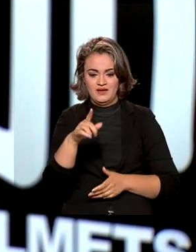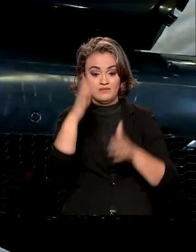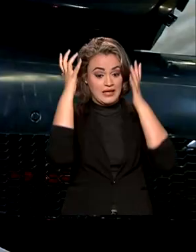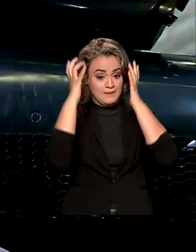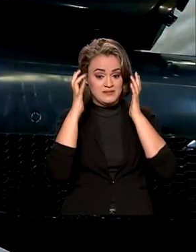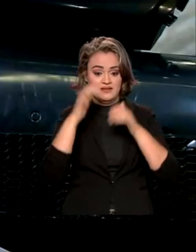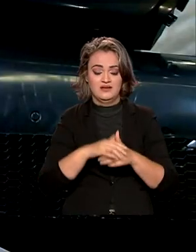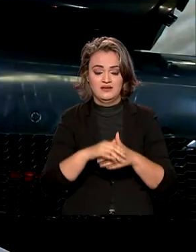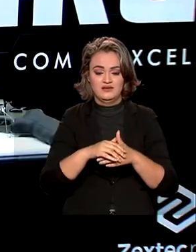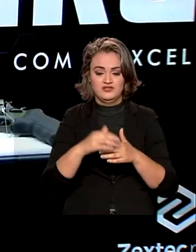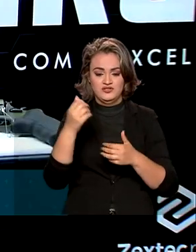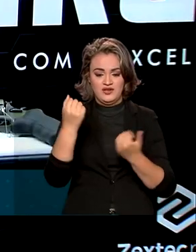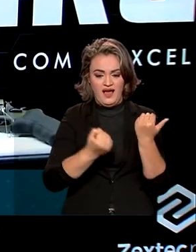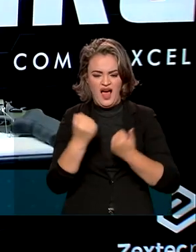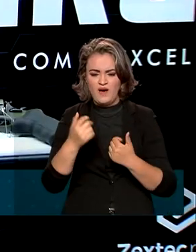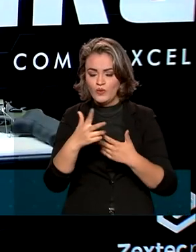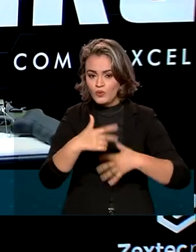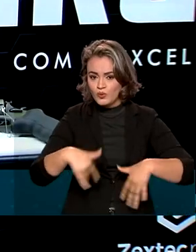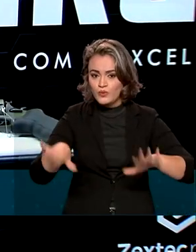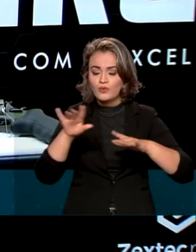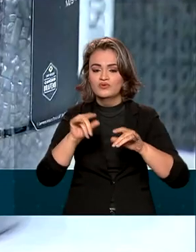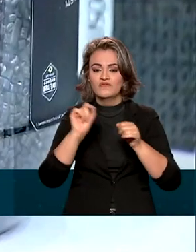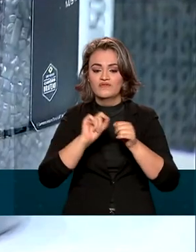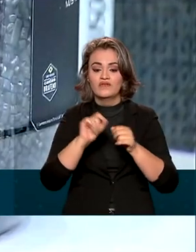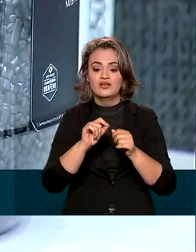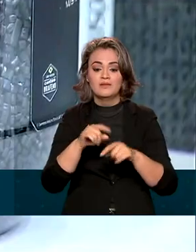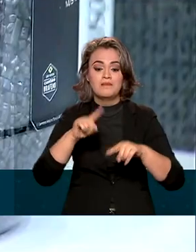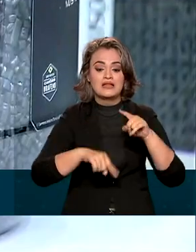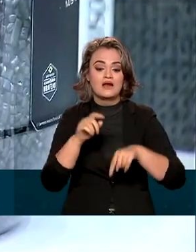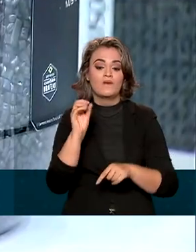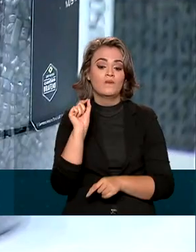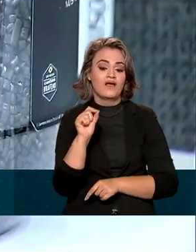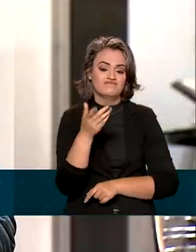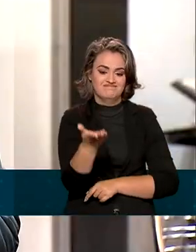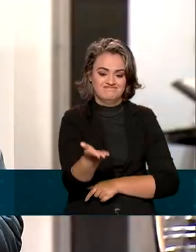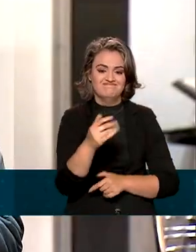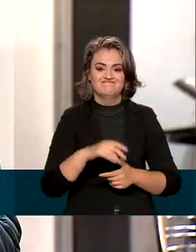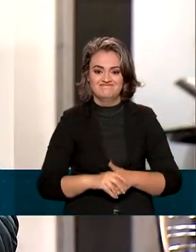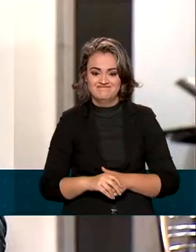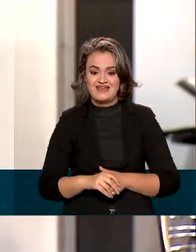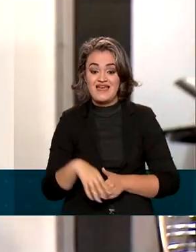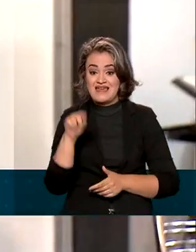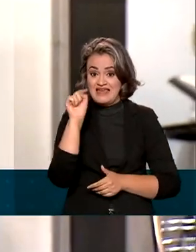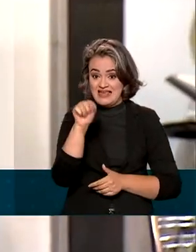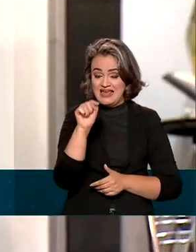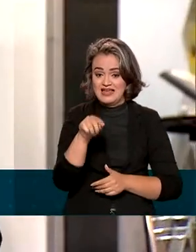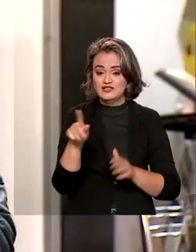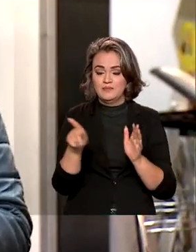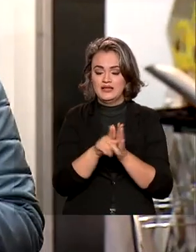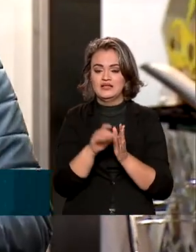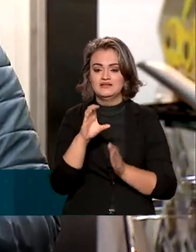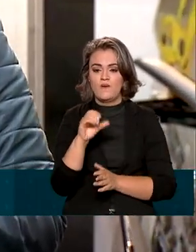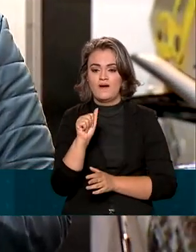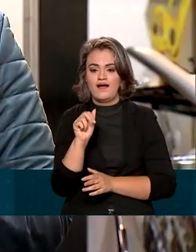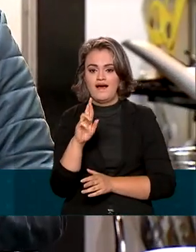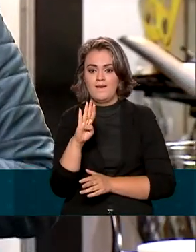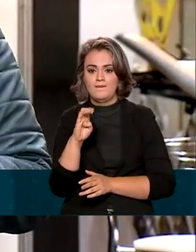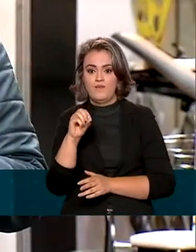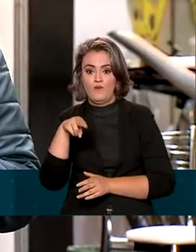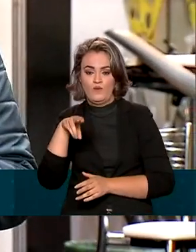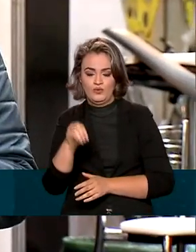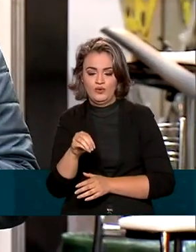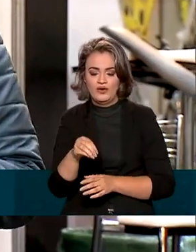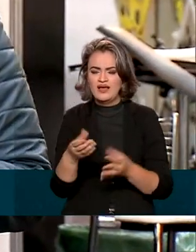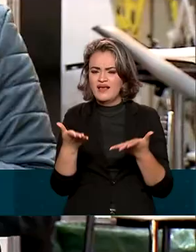Capacetes, peças de carro, tudo desenvolvido no Brasil a partir do grafeno. O grafeno é derivado do carbono, considerado um dos